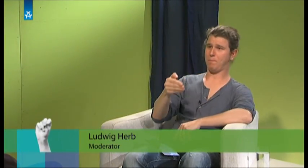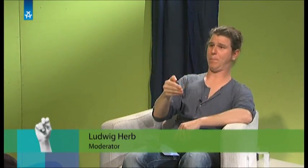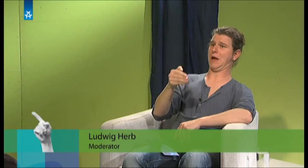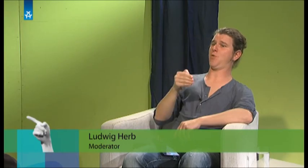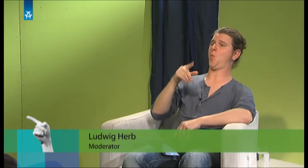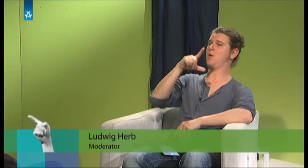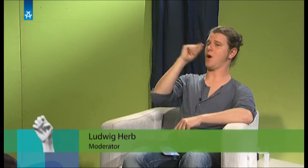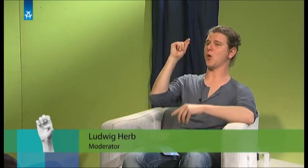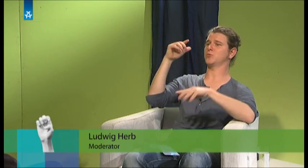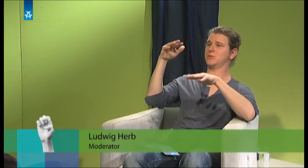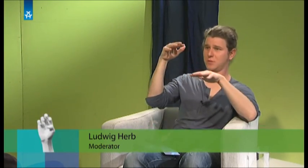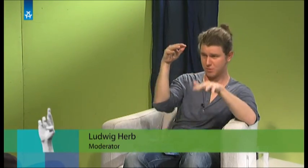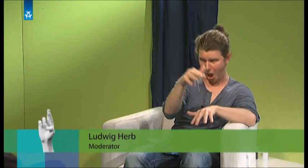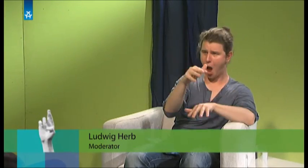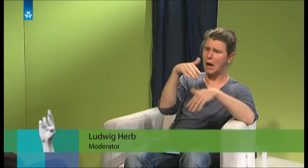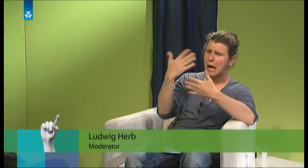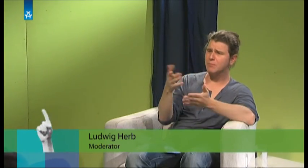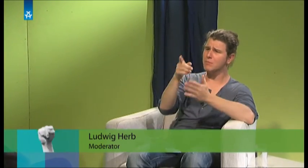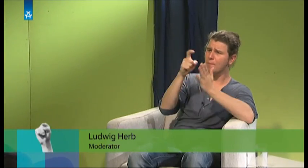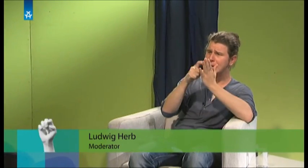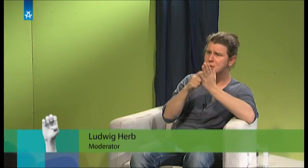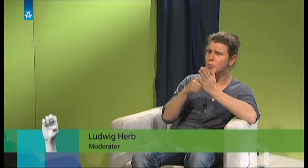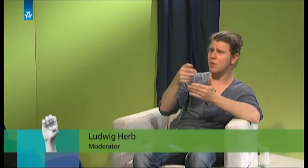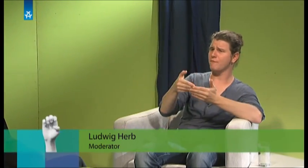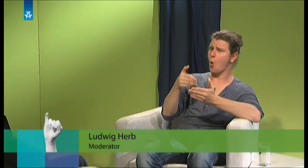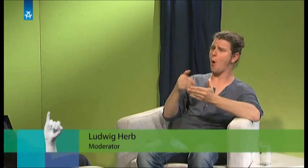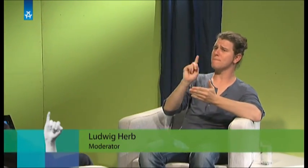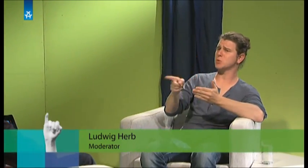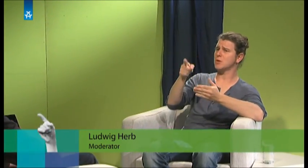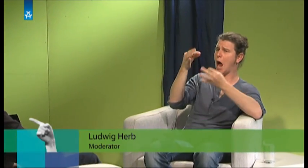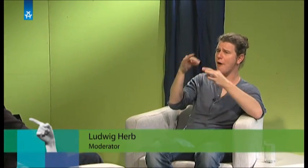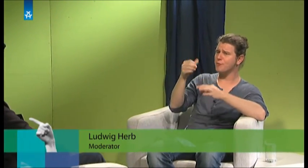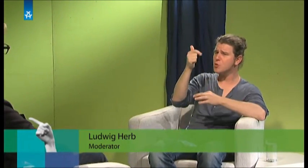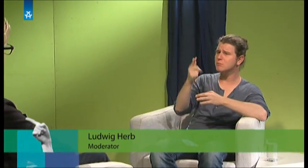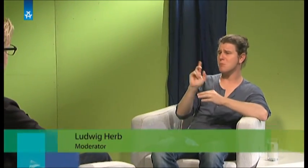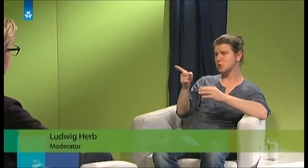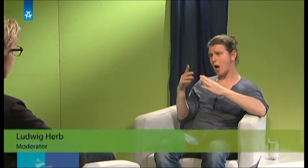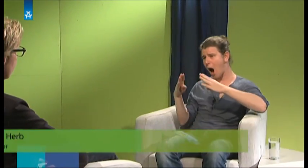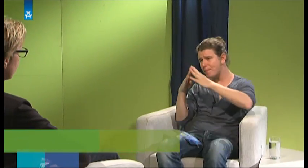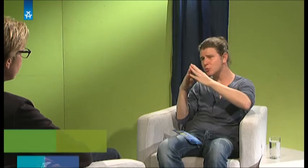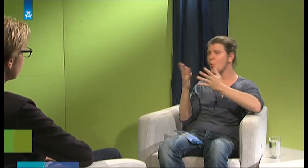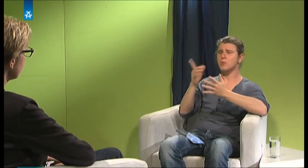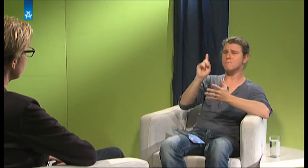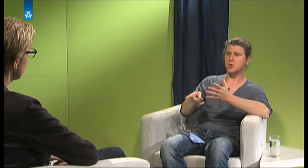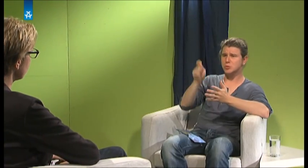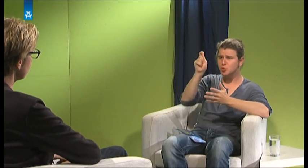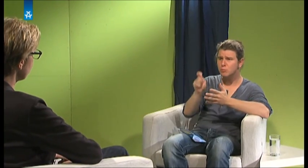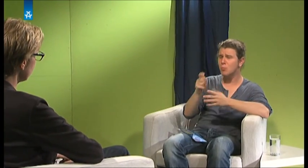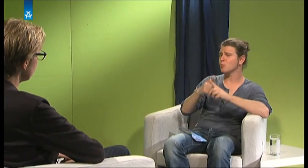wo du gedacht hast, oder wo dir gesagt wurde, es gibt Bedingungen, die du erfüllen musst. Zum Beispiel abgeschlossenes Studium oder Abitur. Weil du hast dich ja auch bei der Stiftung